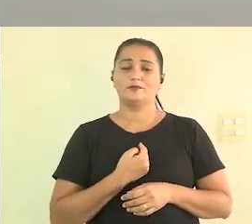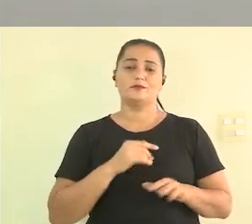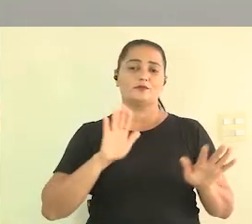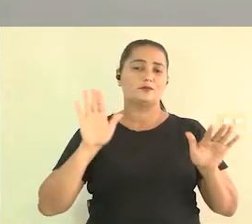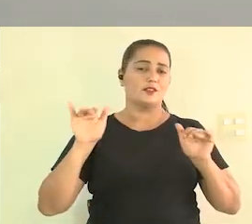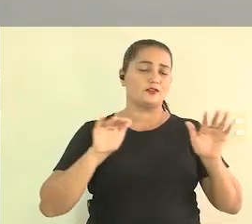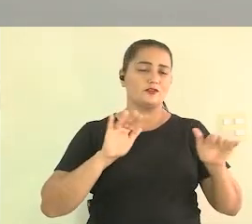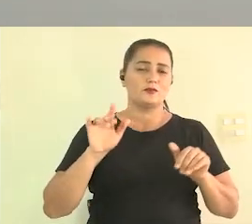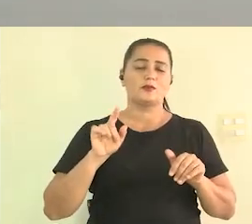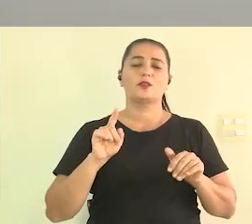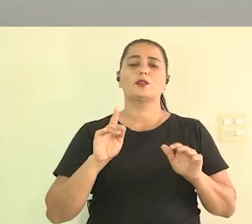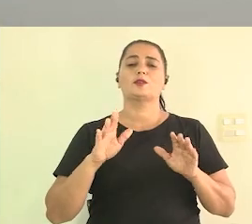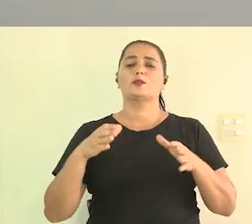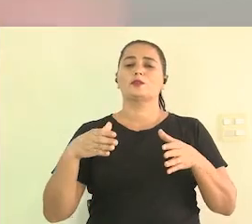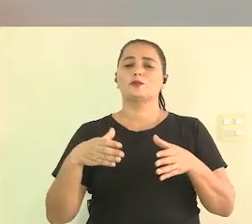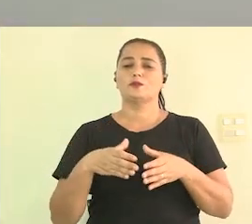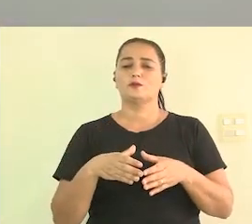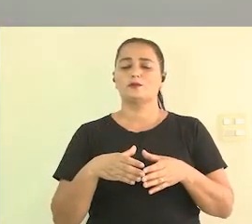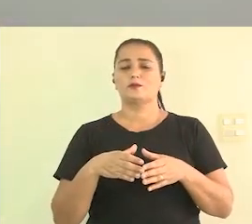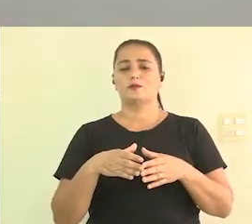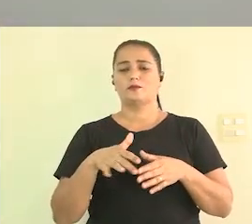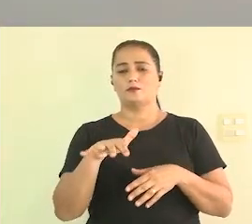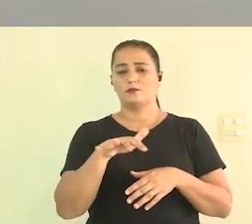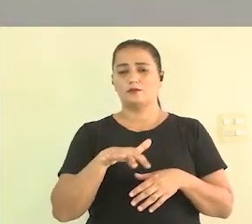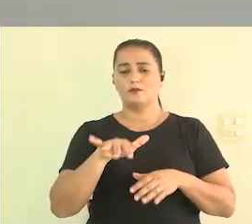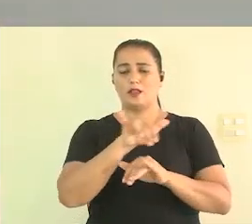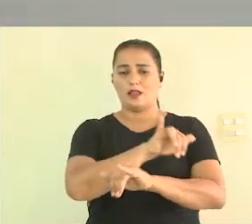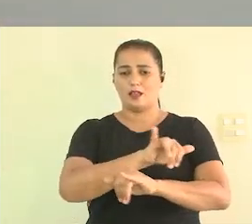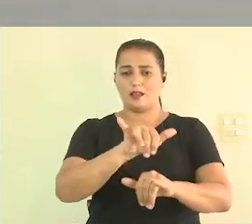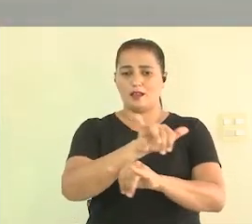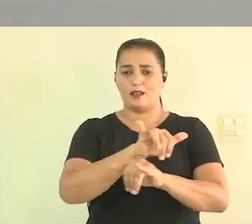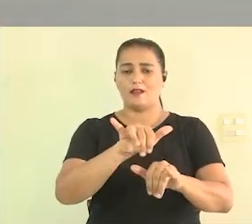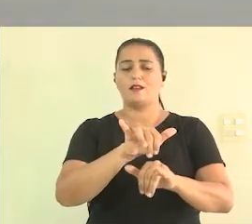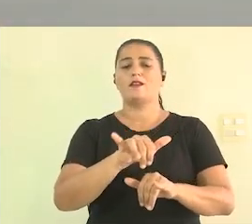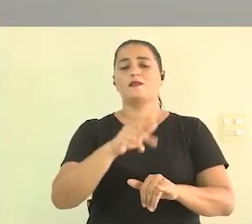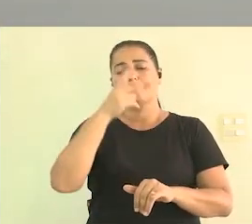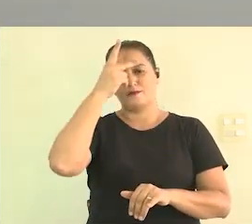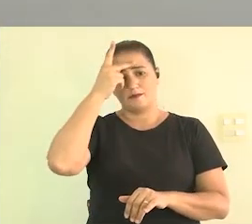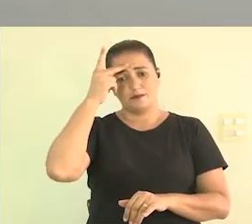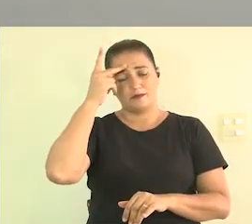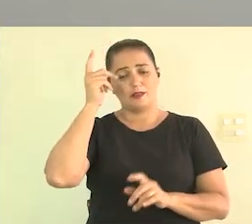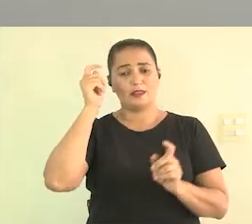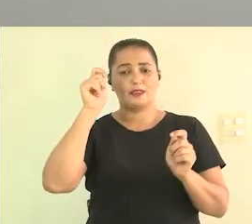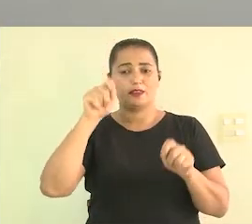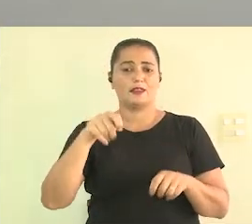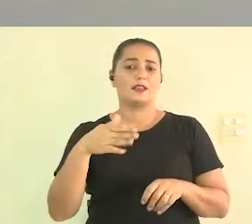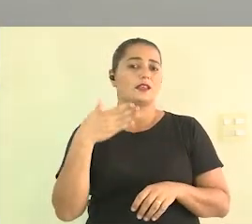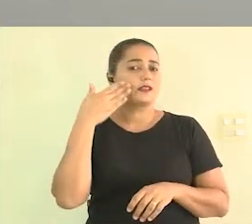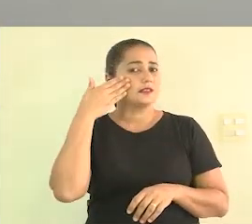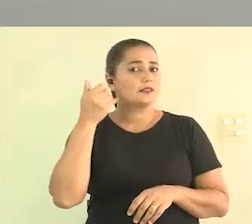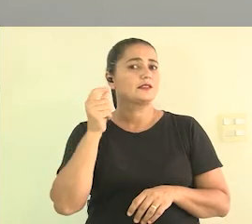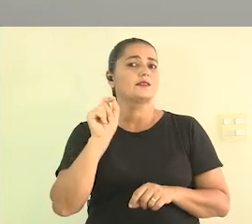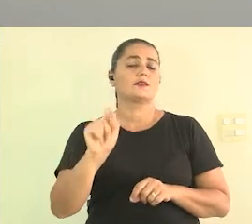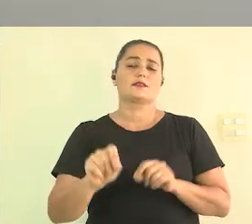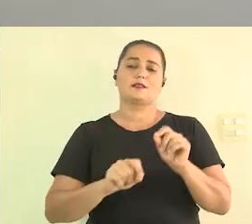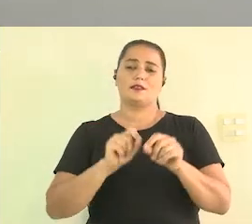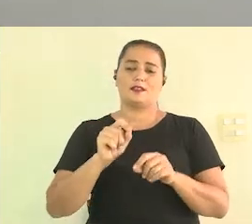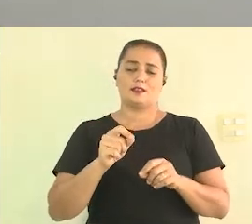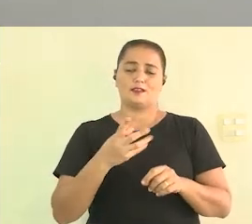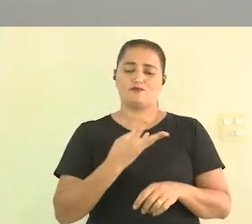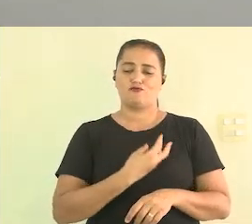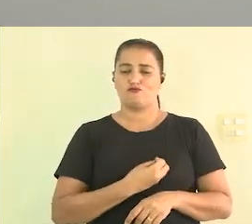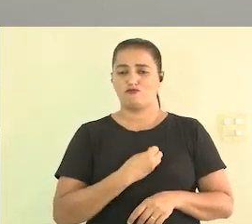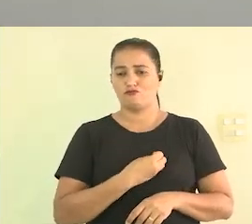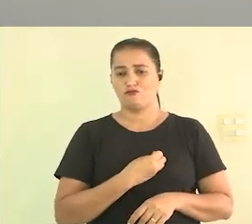chamamento do público a gente tem que fazer como você disse uma campanha né chamar as pessoas pra poder eles saberem que existe um espaço pra